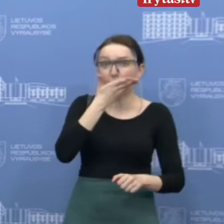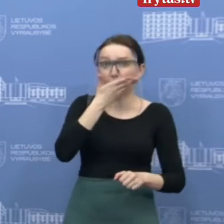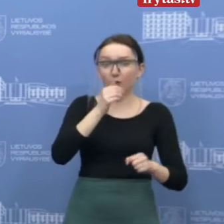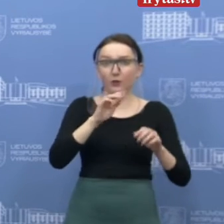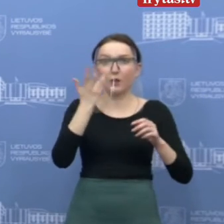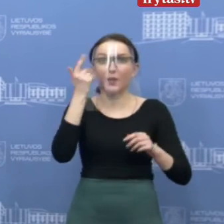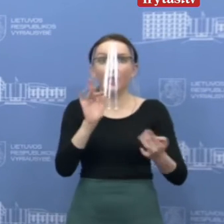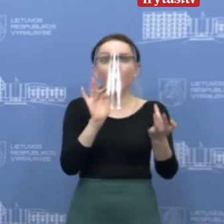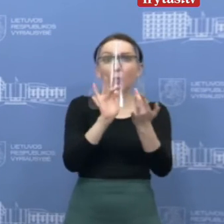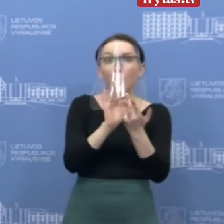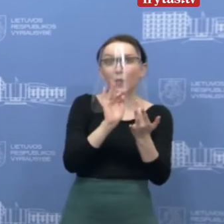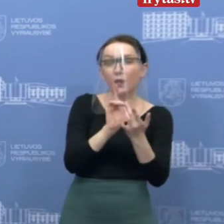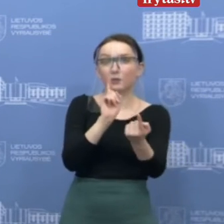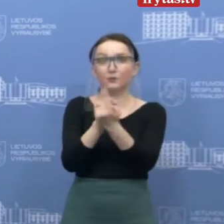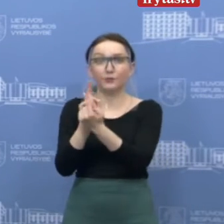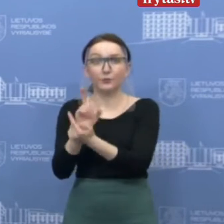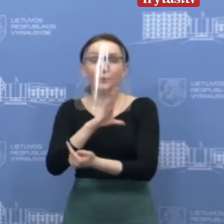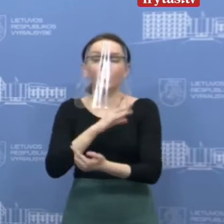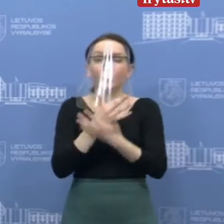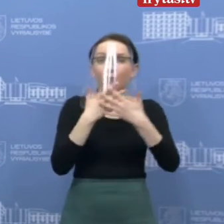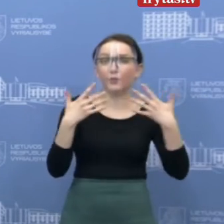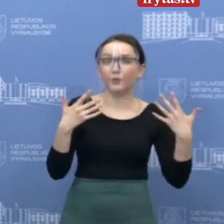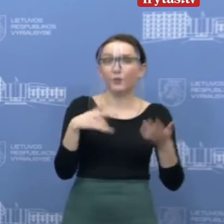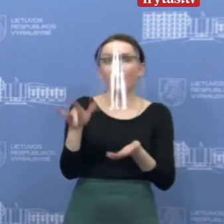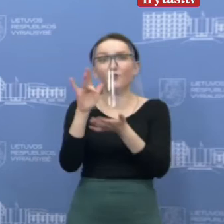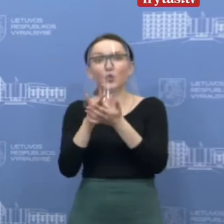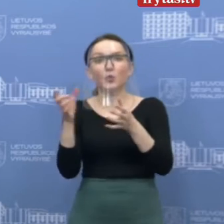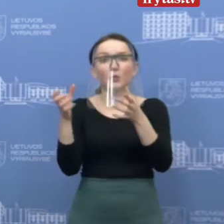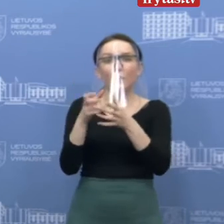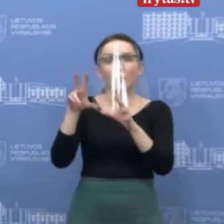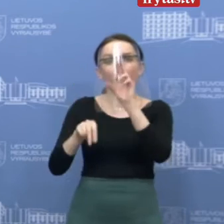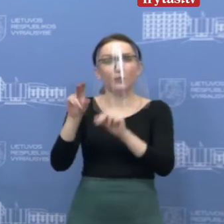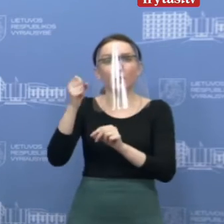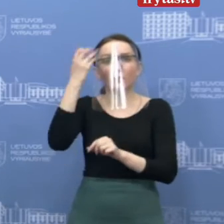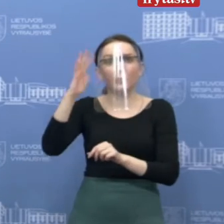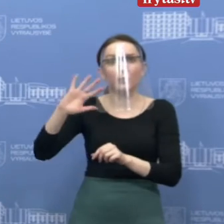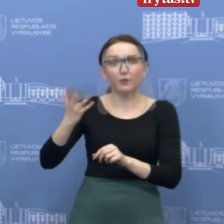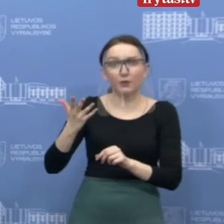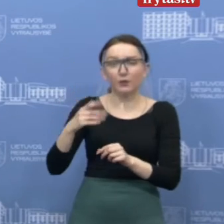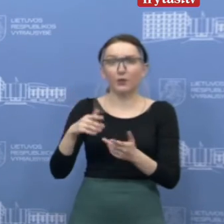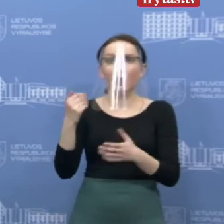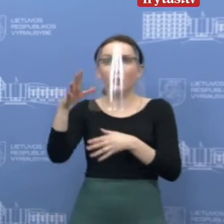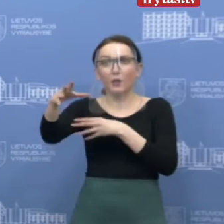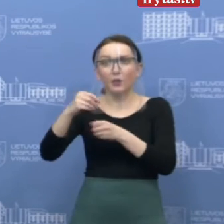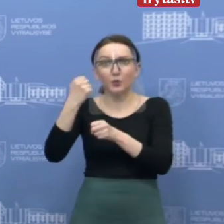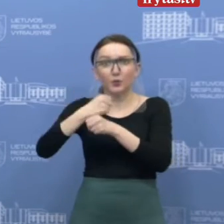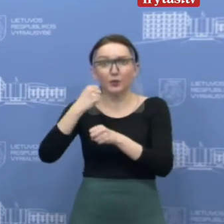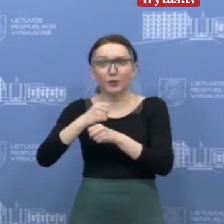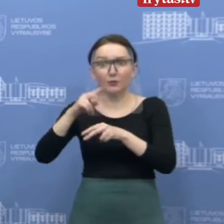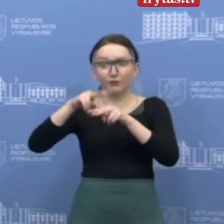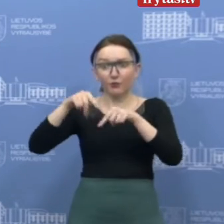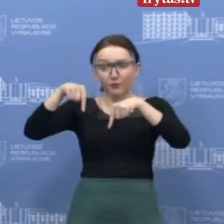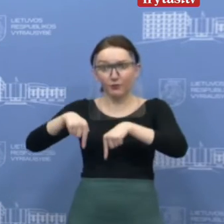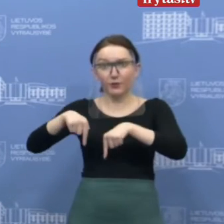kada būtent buvo kontaktas su sergančiu. Vidutinė rizika, kada buvo dirbta galbūt taip pačioj